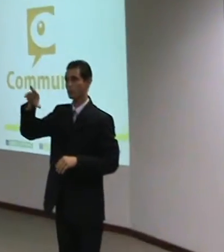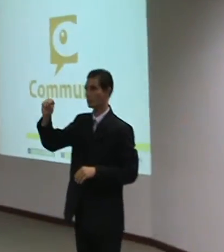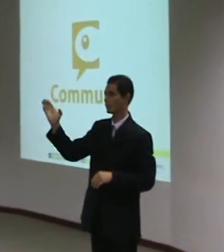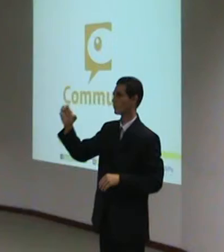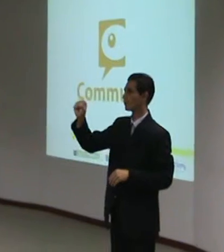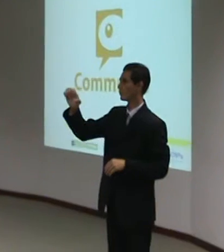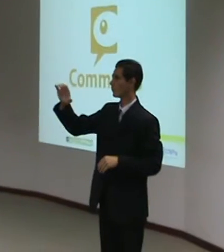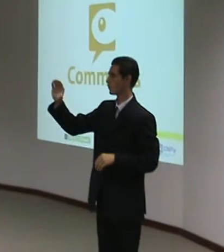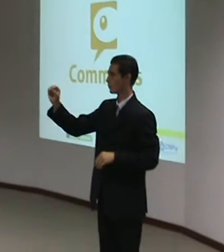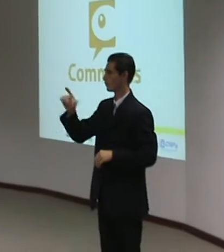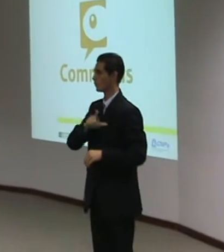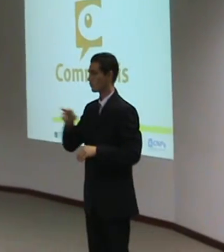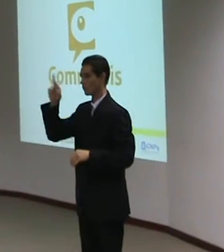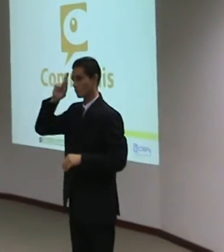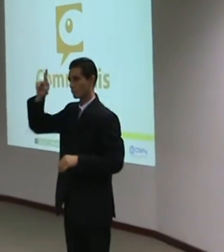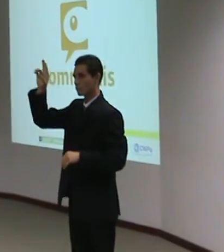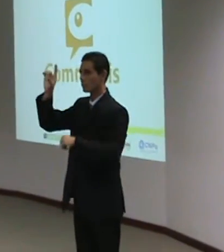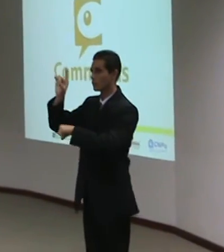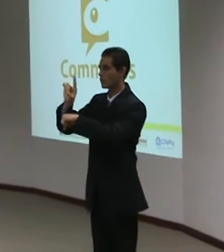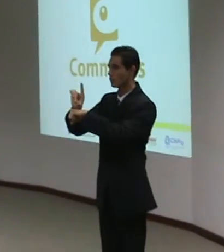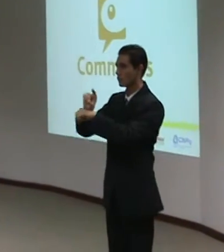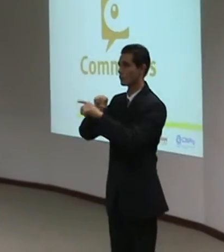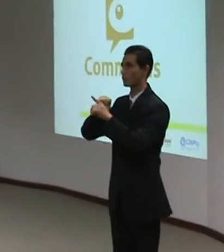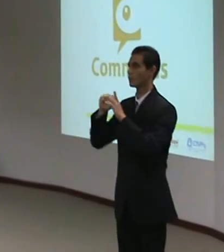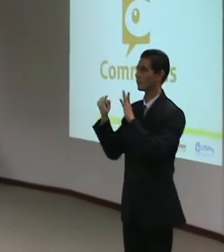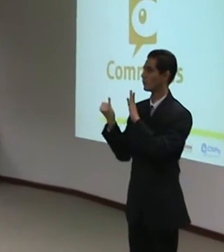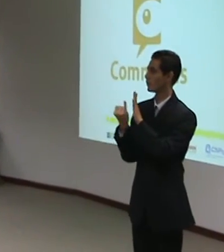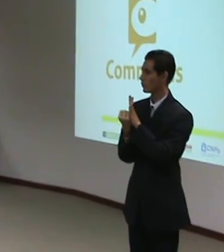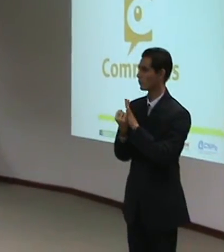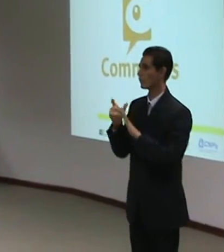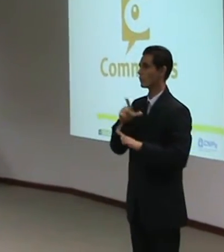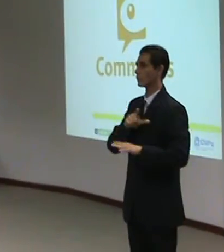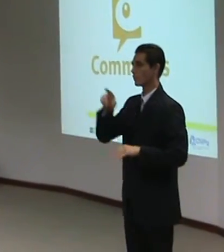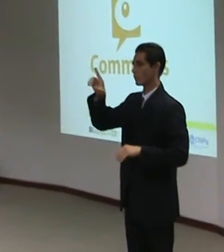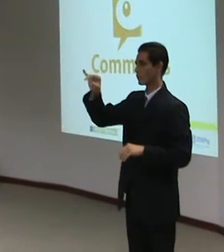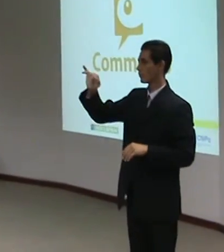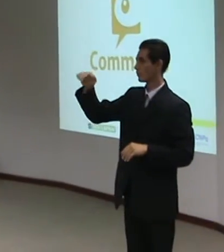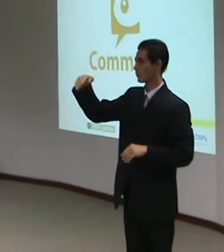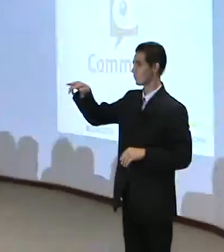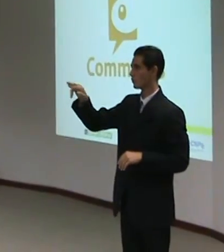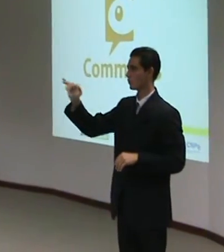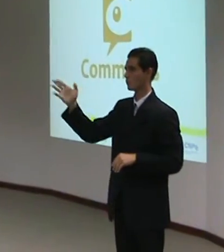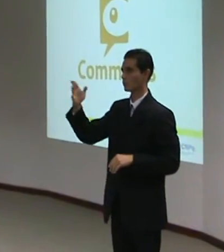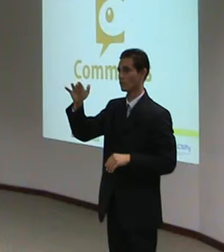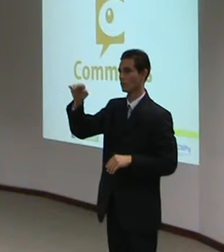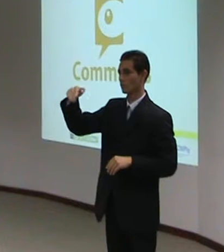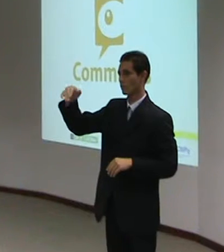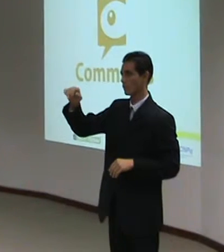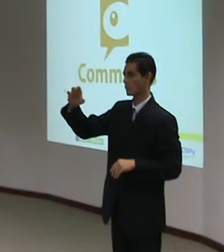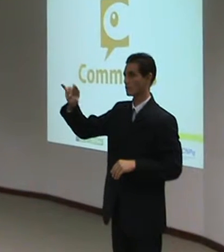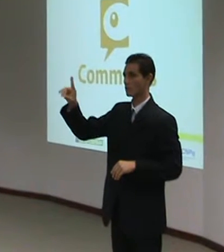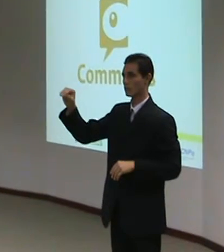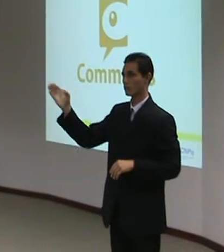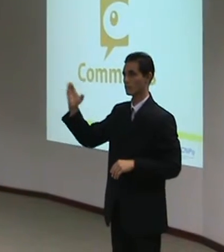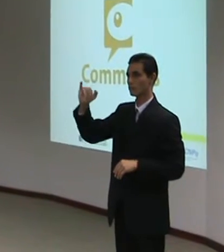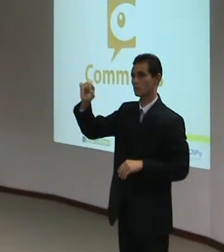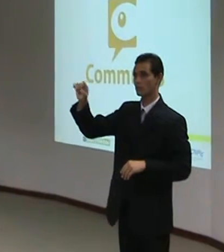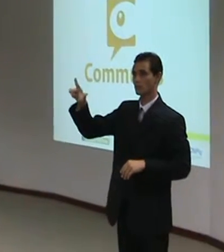Sr. Ademir Vicente da Silva Gerente Regional SESI-SENAI Curitiba e Região Metropolitana